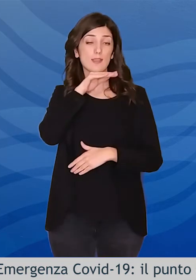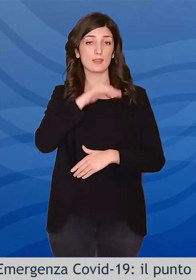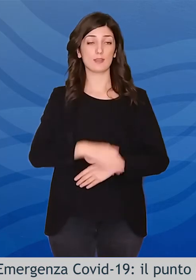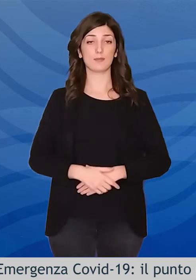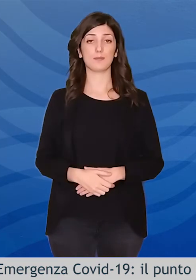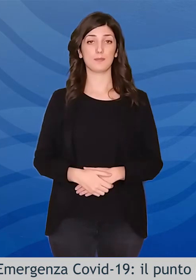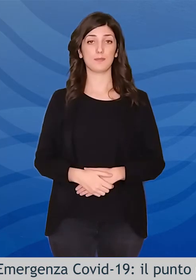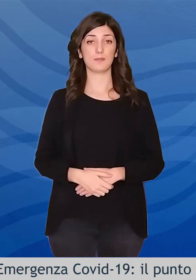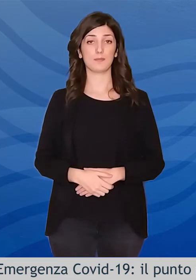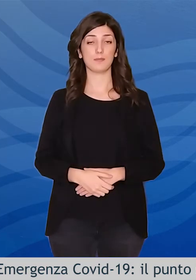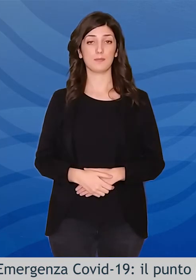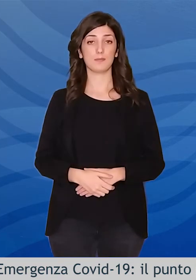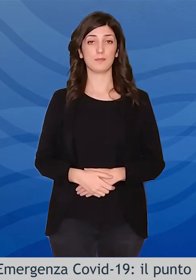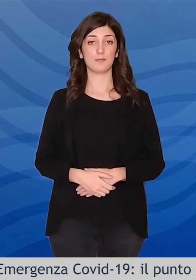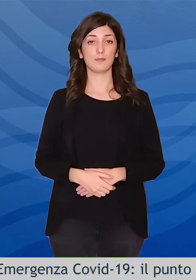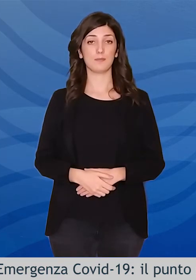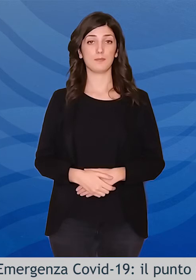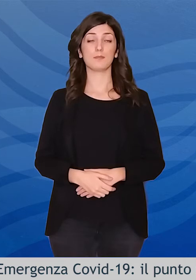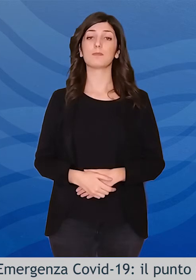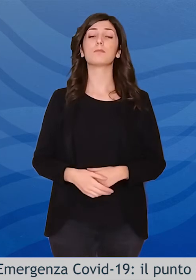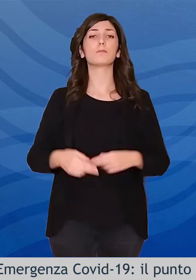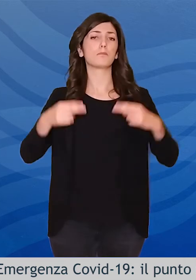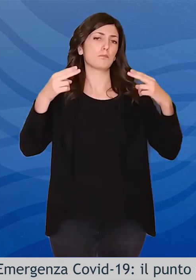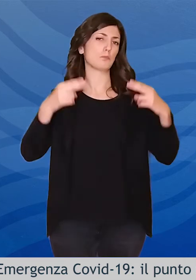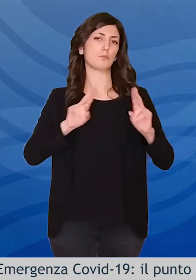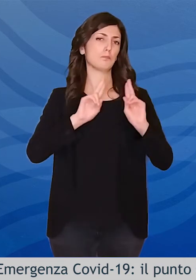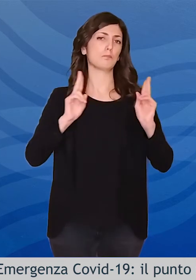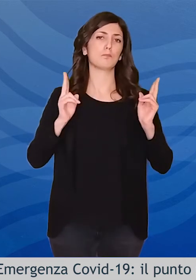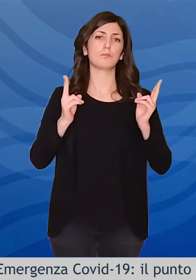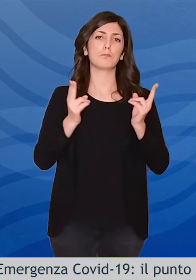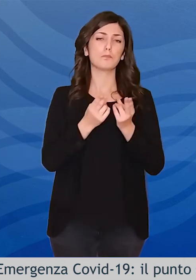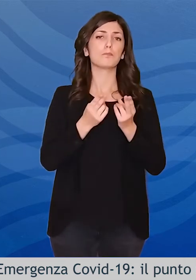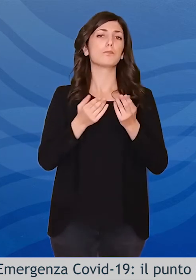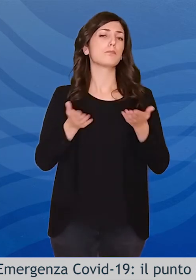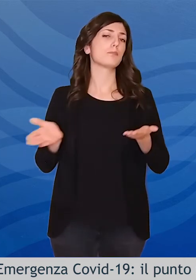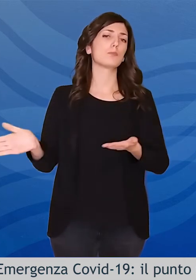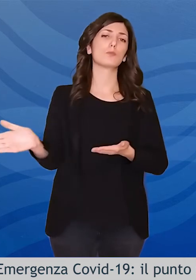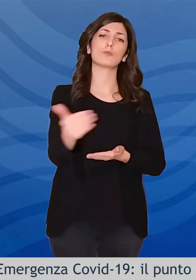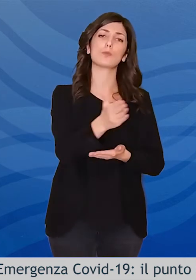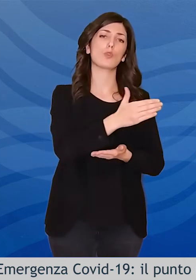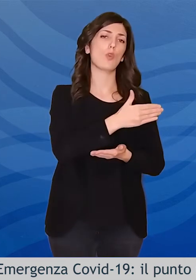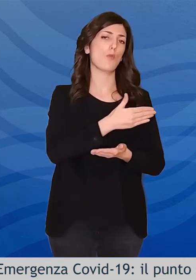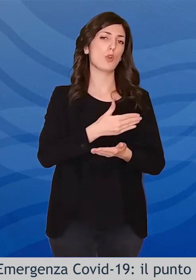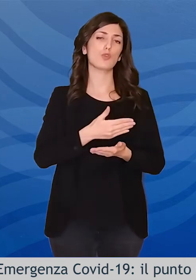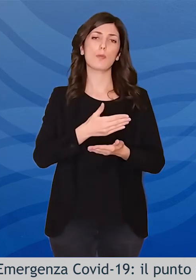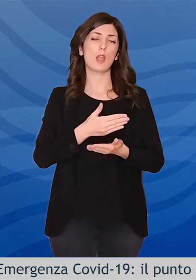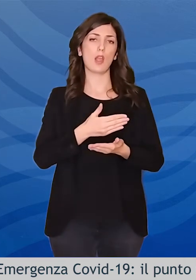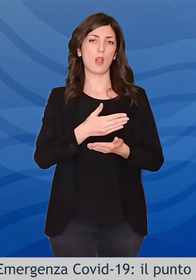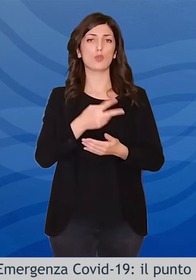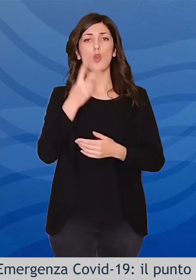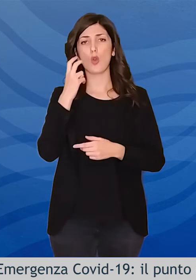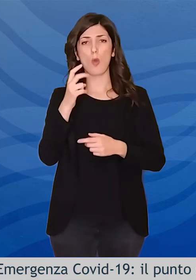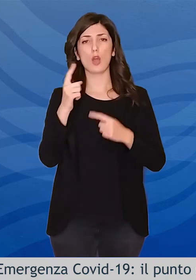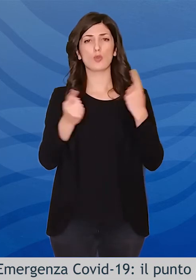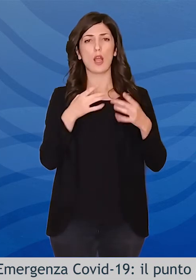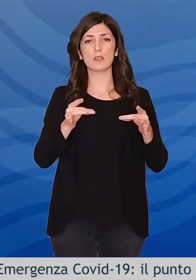anziani. Anche se nel complesso continua ad essere predominante il coinvolgimento nel computo delle